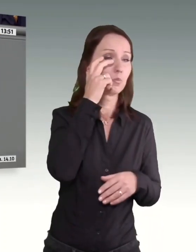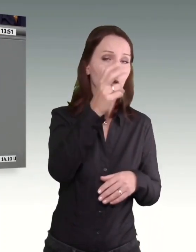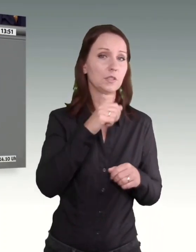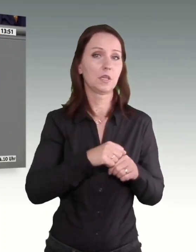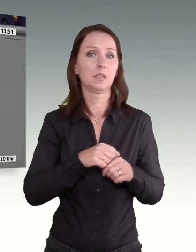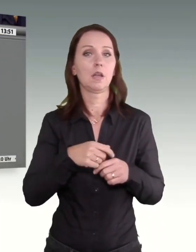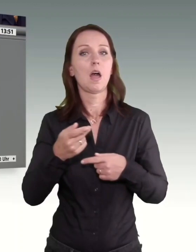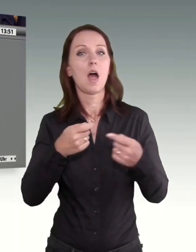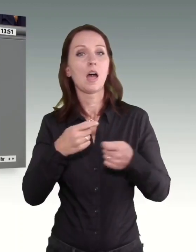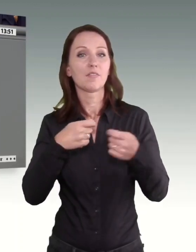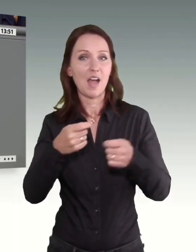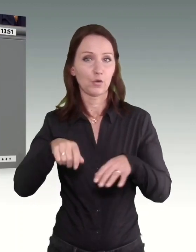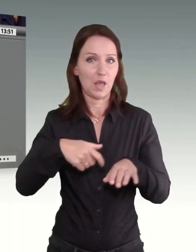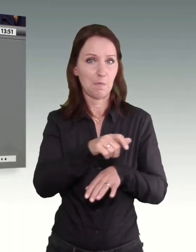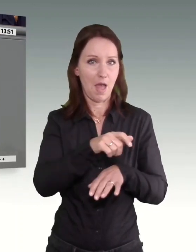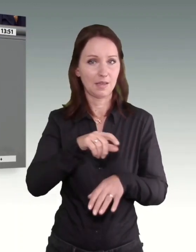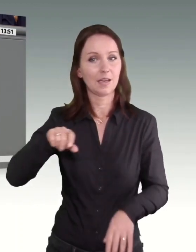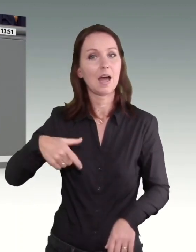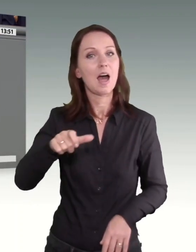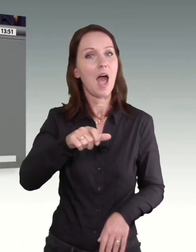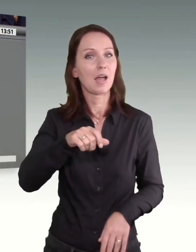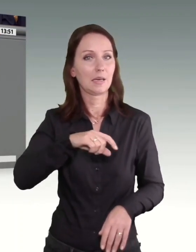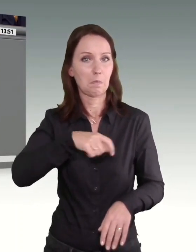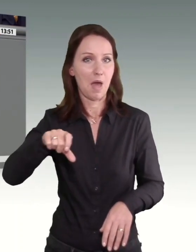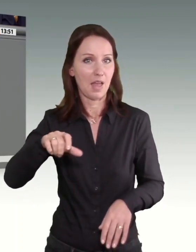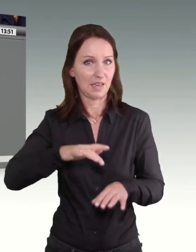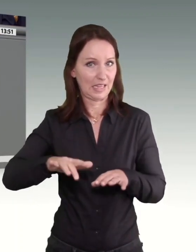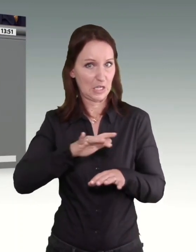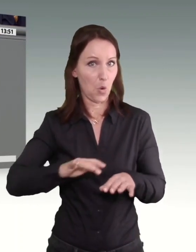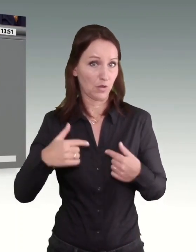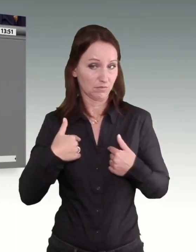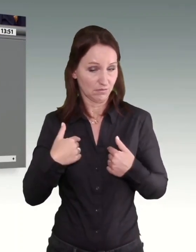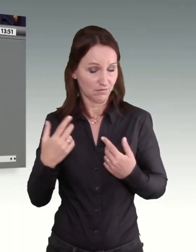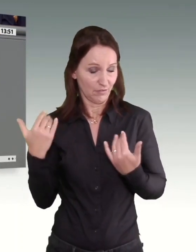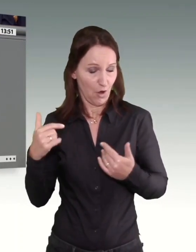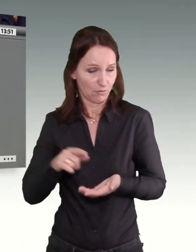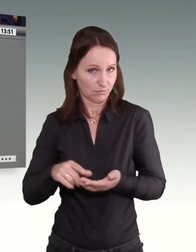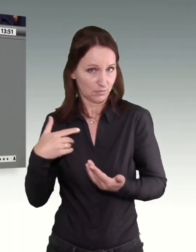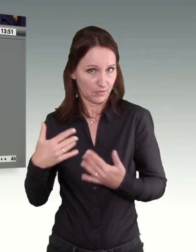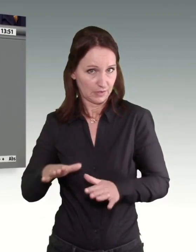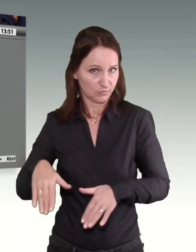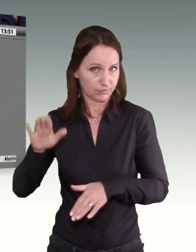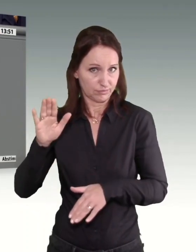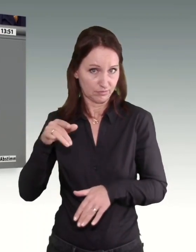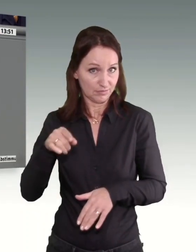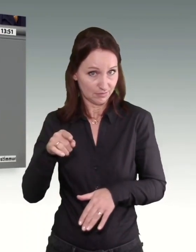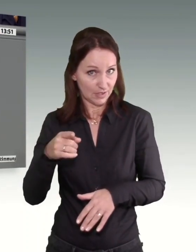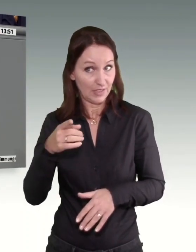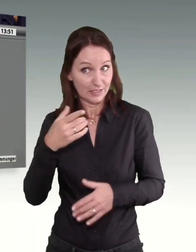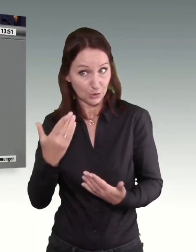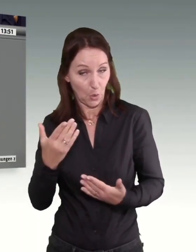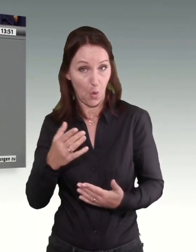Rhein-Main-Region, aus der ich komme, leider nicht ausreicht, um im Alltag über die Runden zu kommen. Im Juni